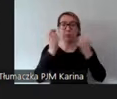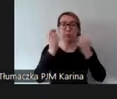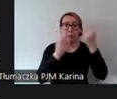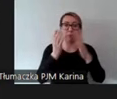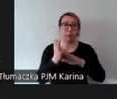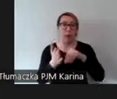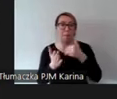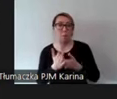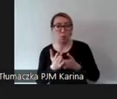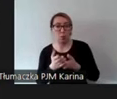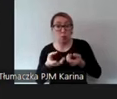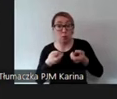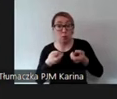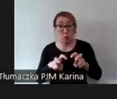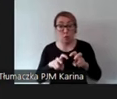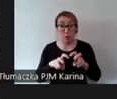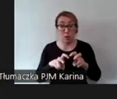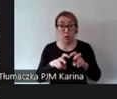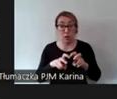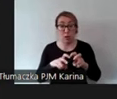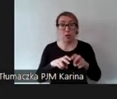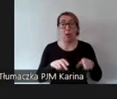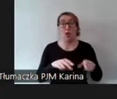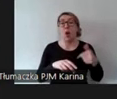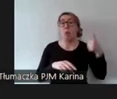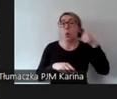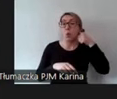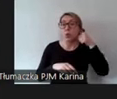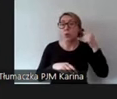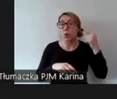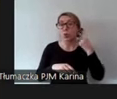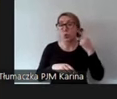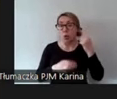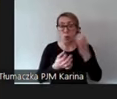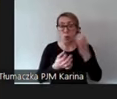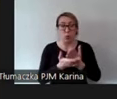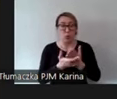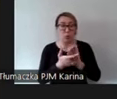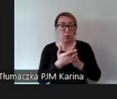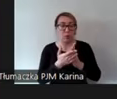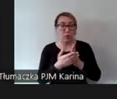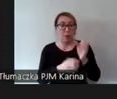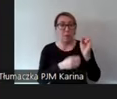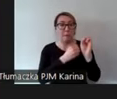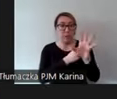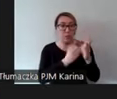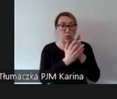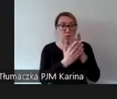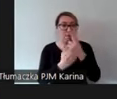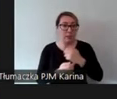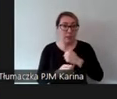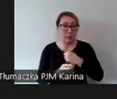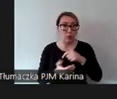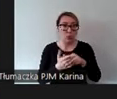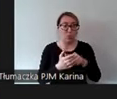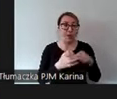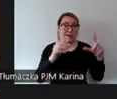Na przykład powstał punkt protetyki słuchu. widzicie, teraz prezentacja się załadowała. Tak, tu jest zdjęcie